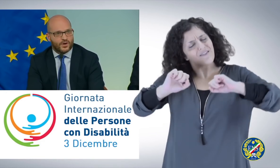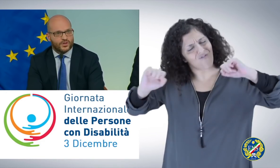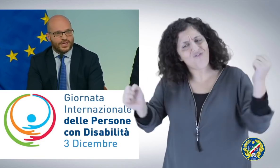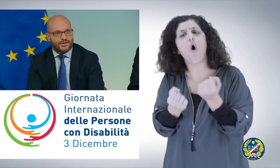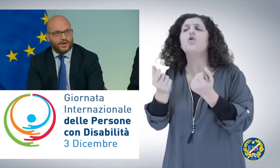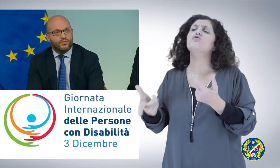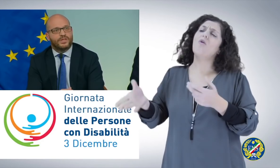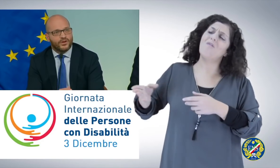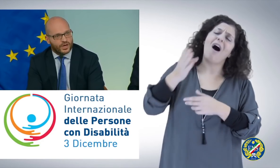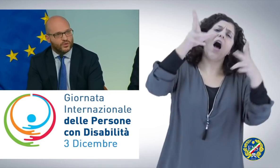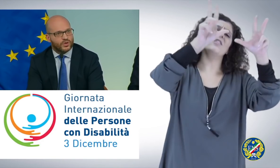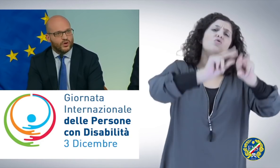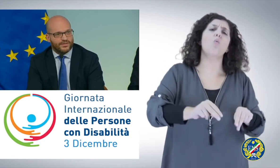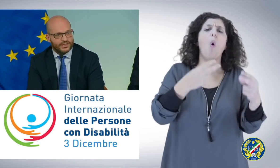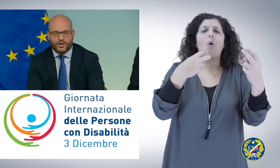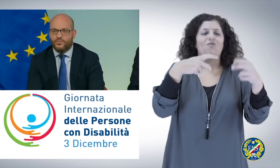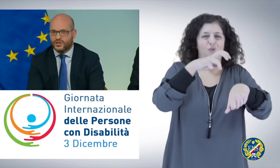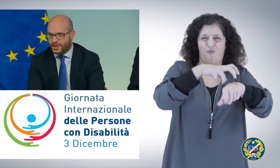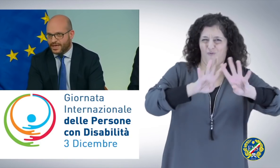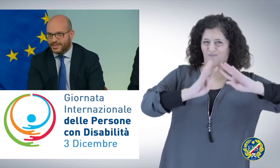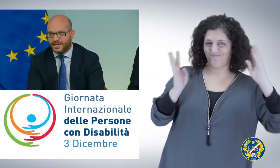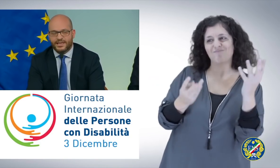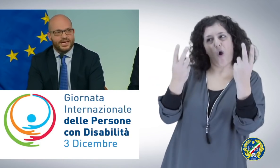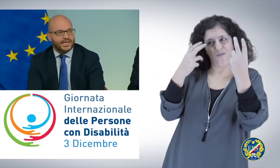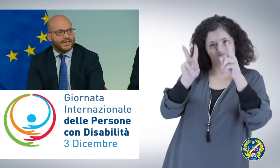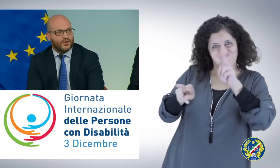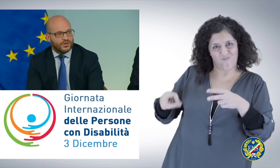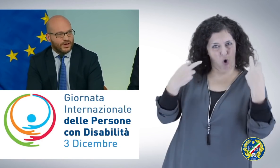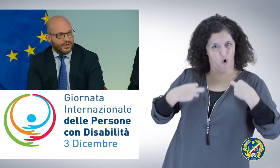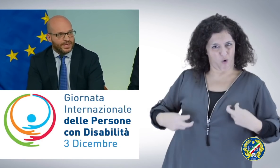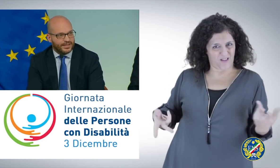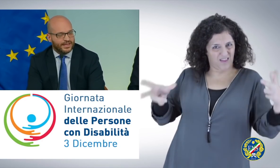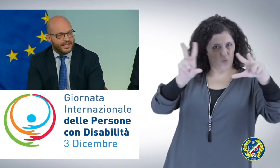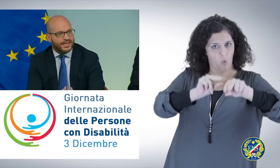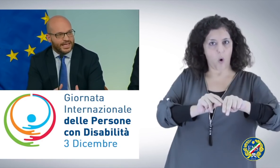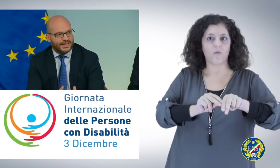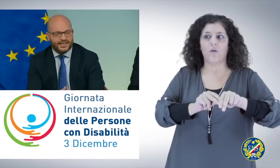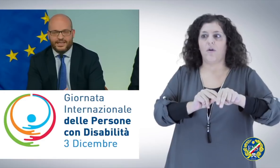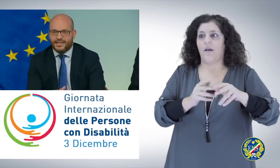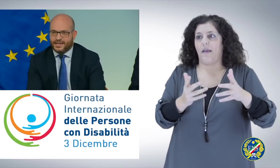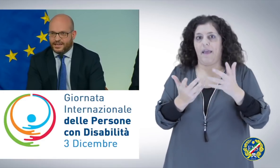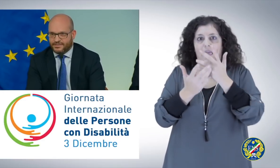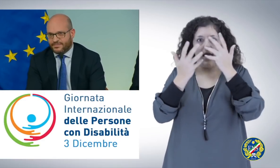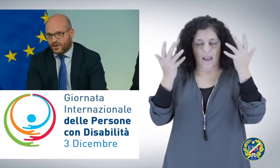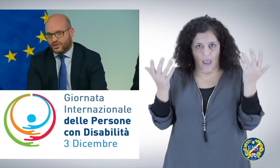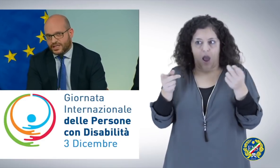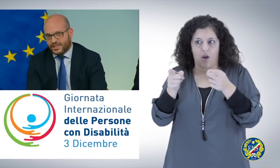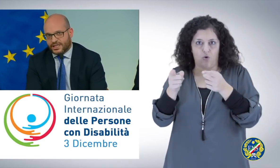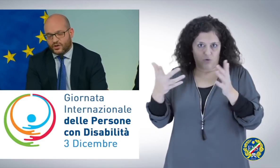sforzo di andare a fare un ulteriore controllo davanti a una commissione medica che talvolta ovviamente richiede grossi